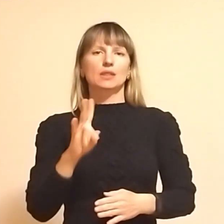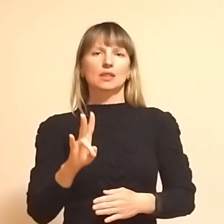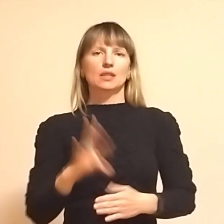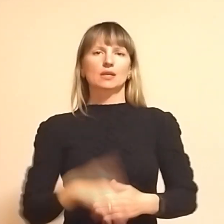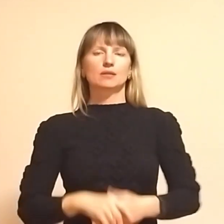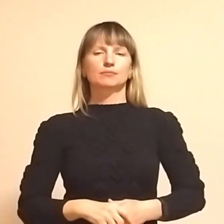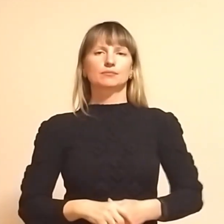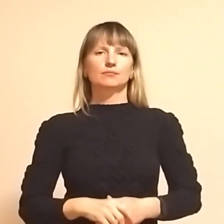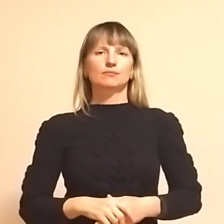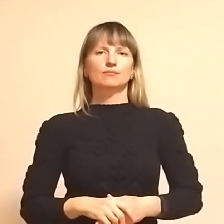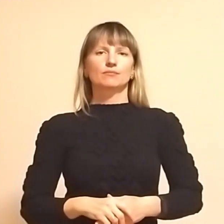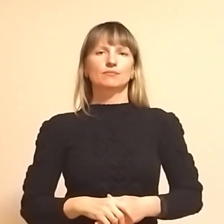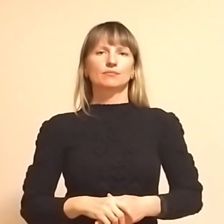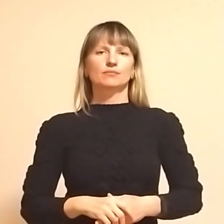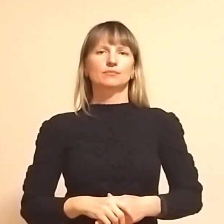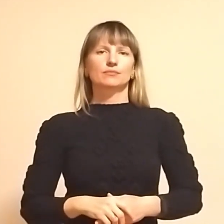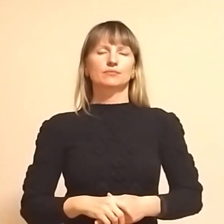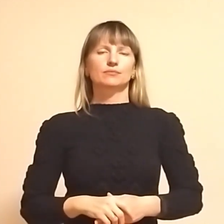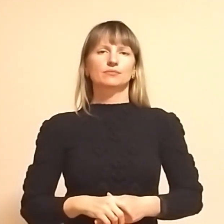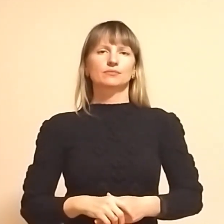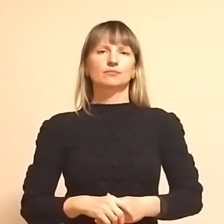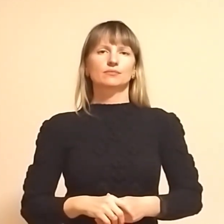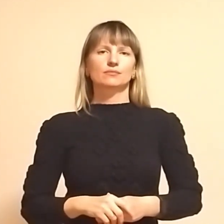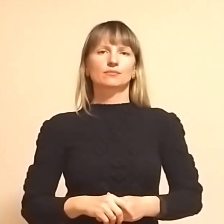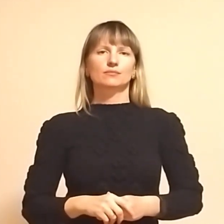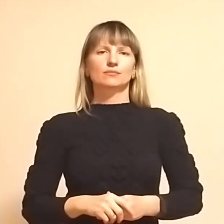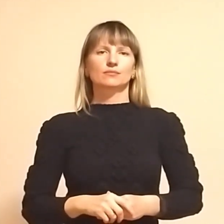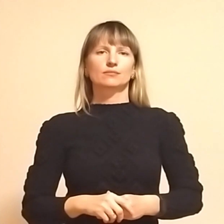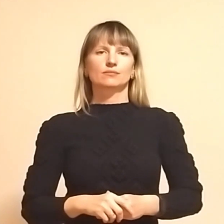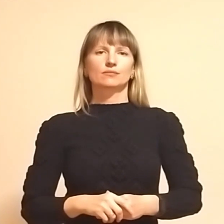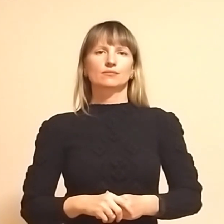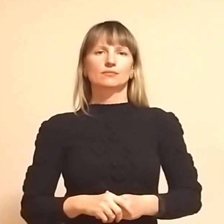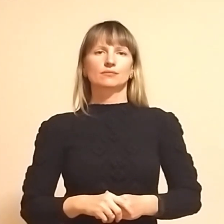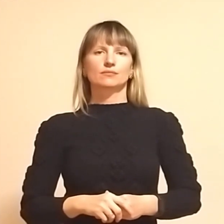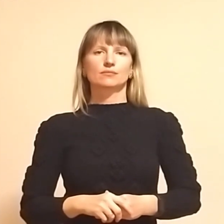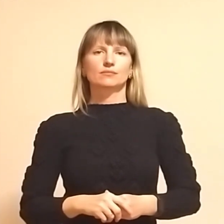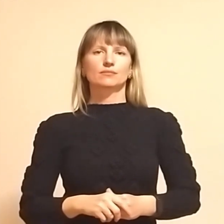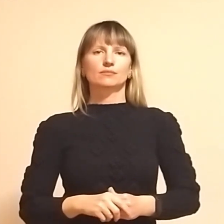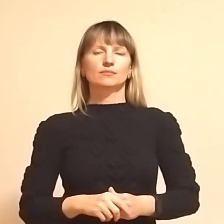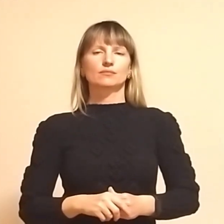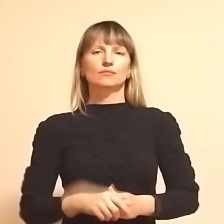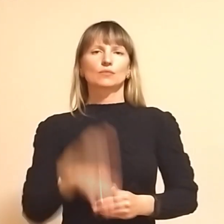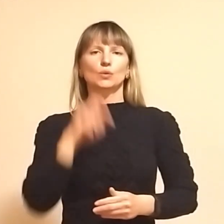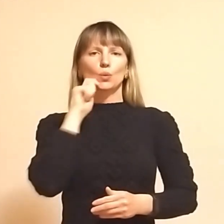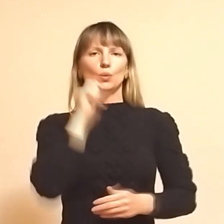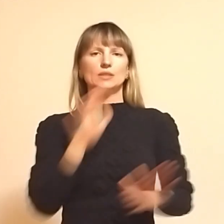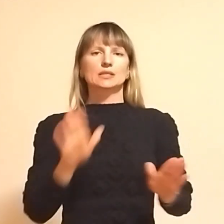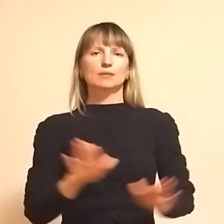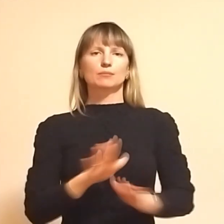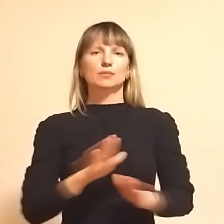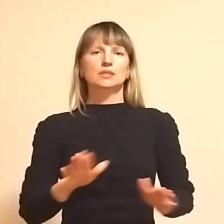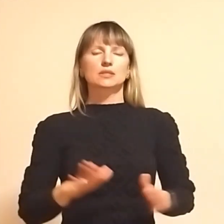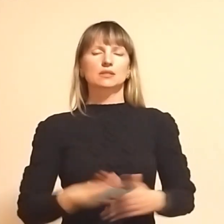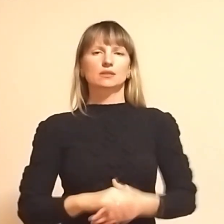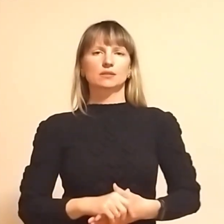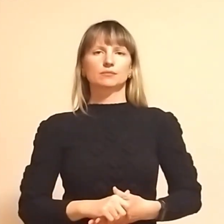Ця земля, то з кантезиною розпіде, Все земи,